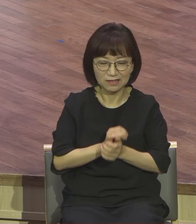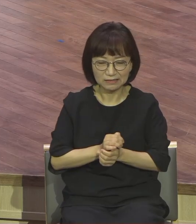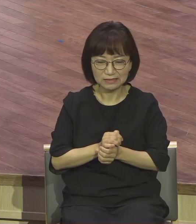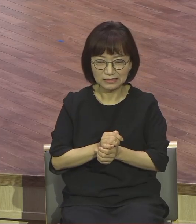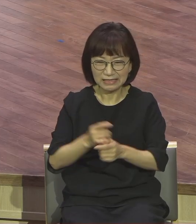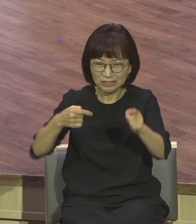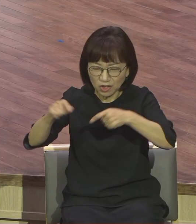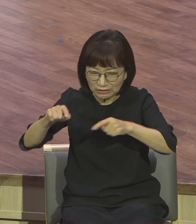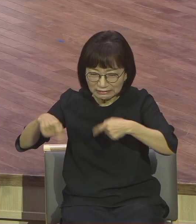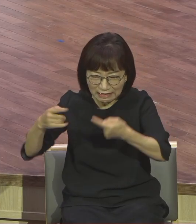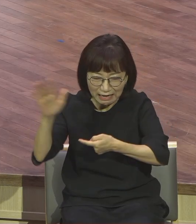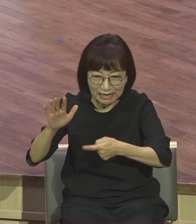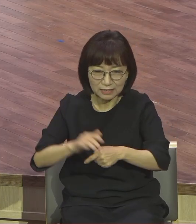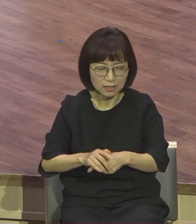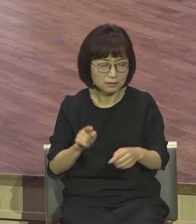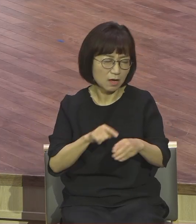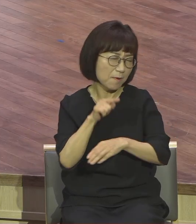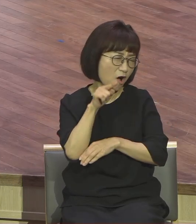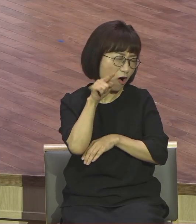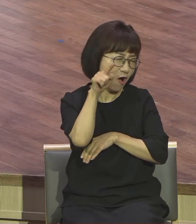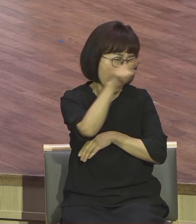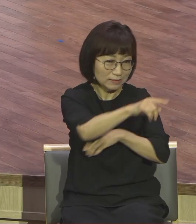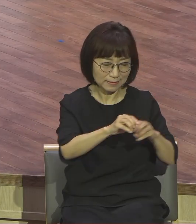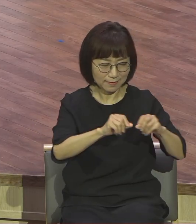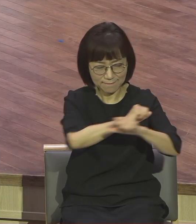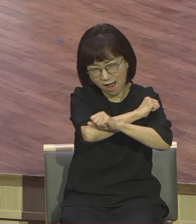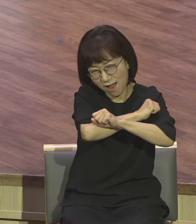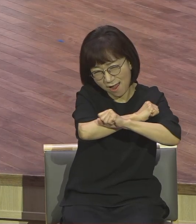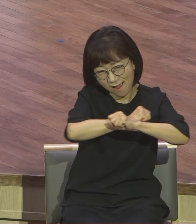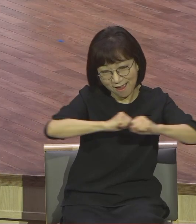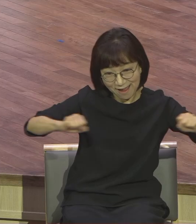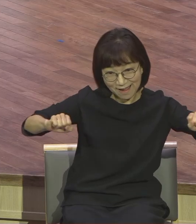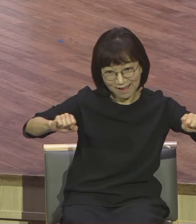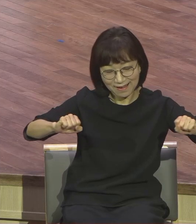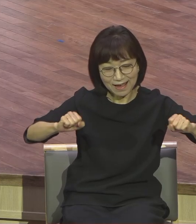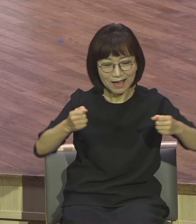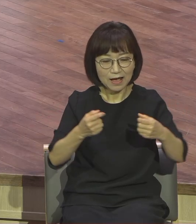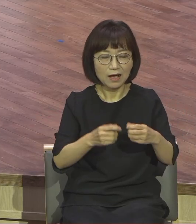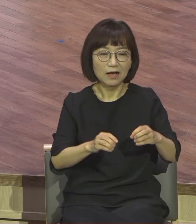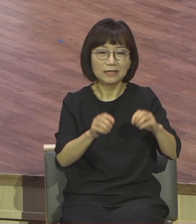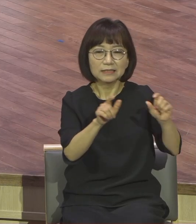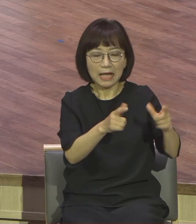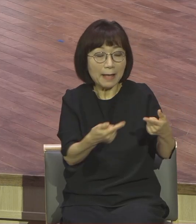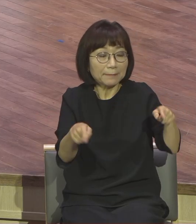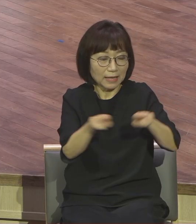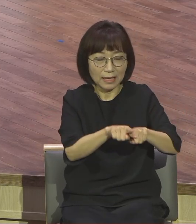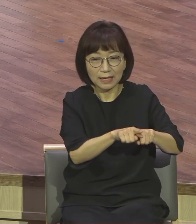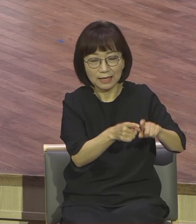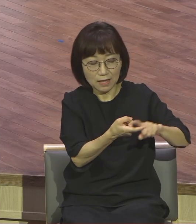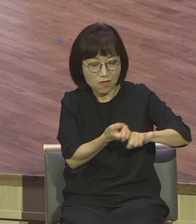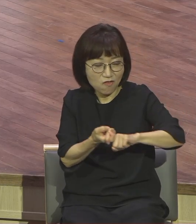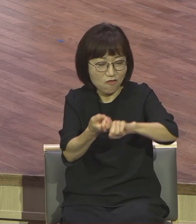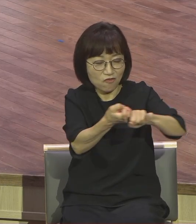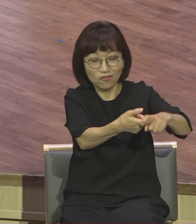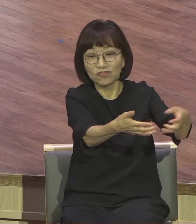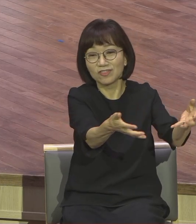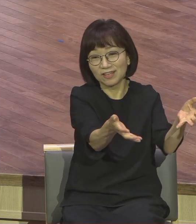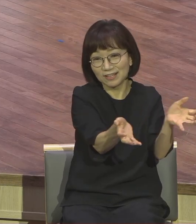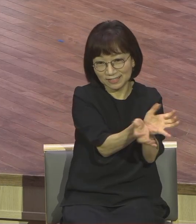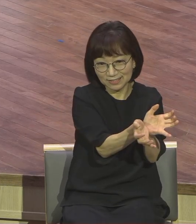공동체 생활을 했습니다. 속세를 떠났습니다. 여러분이 많이 들어본 쿤란 지역에 있는 동굴이